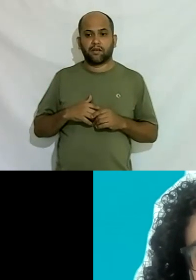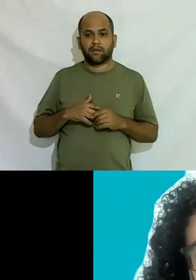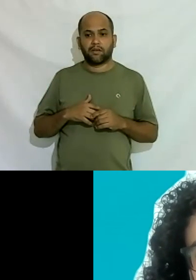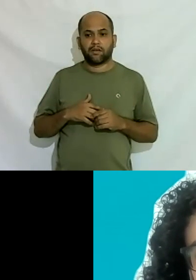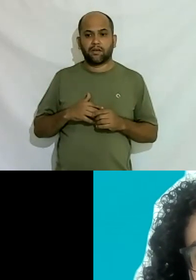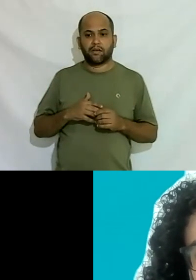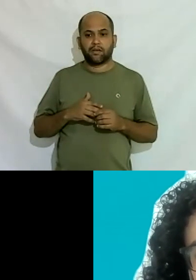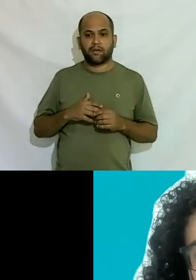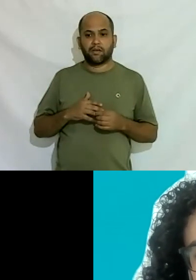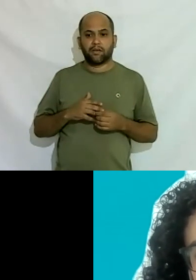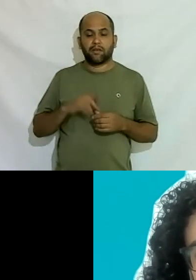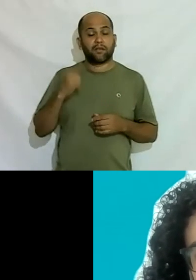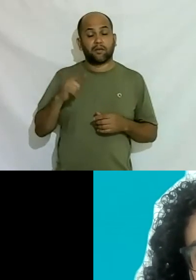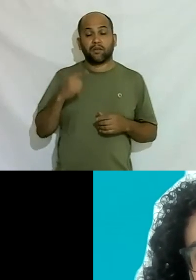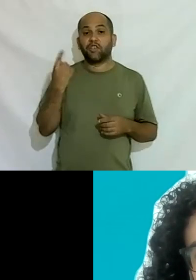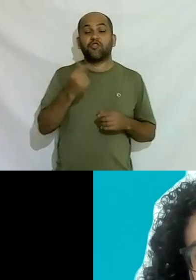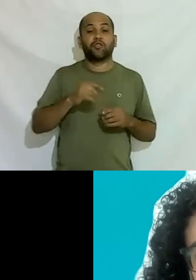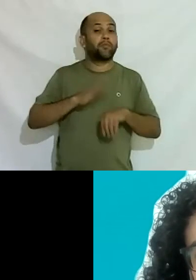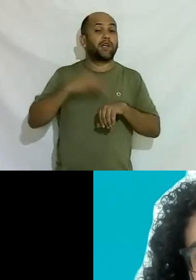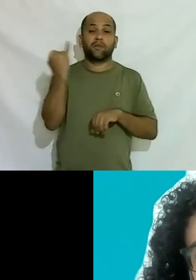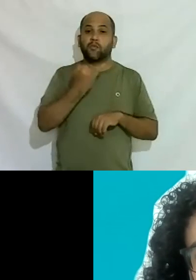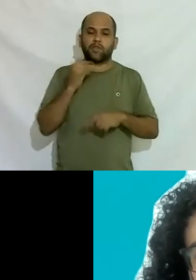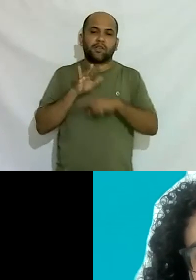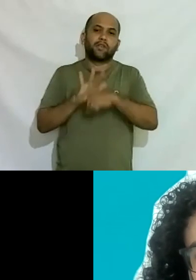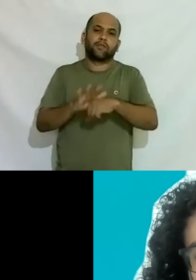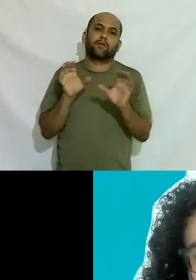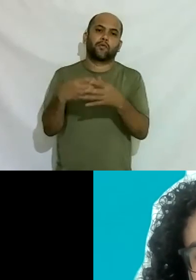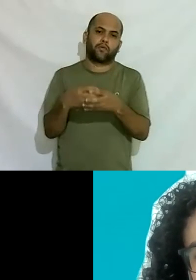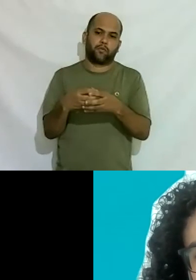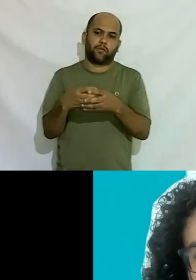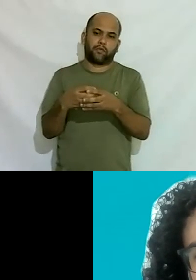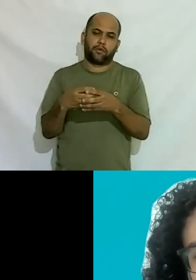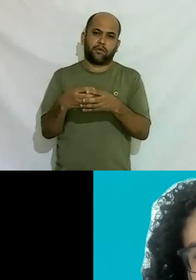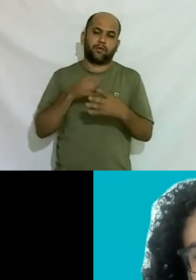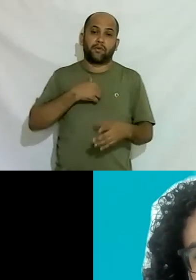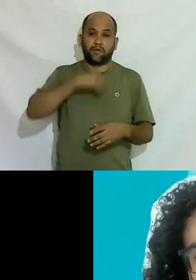que seja mais importante que isso que eu faço de graça